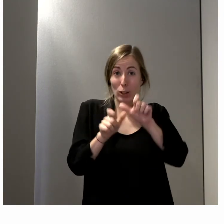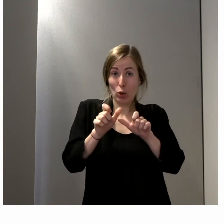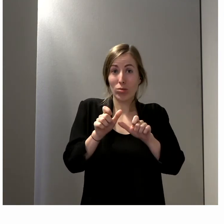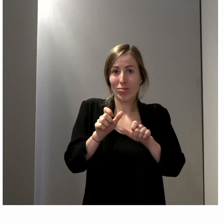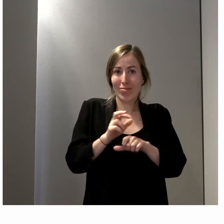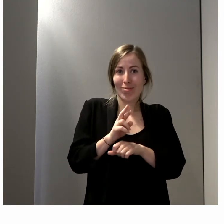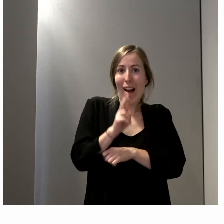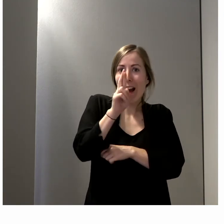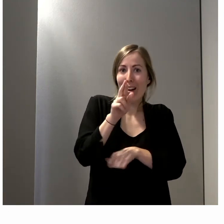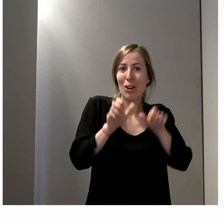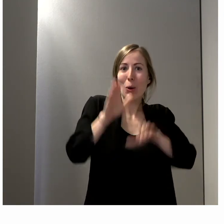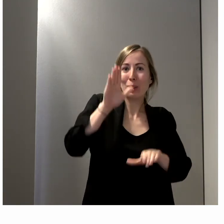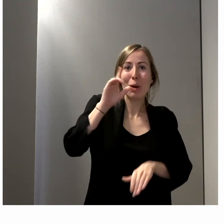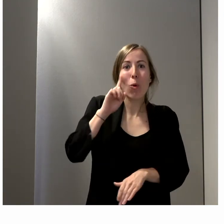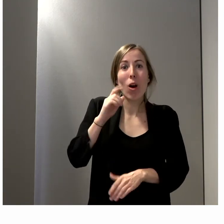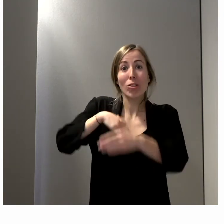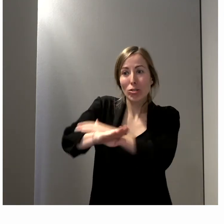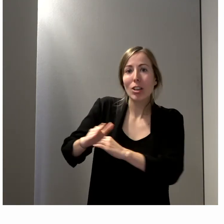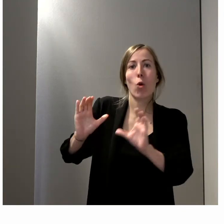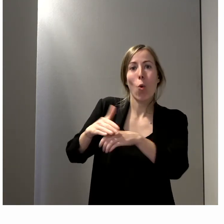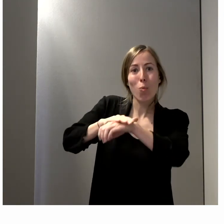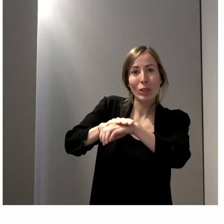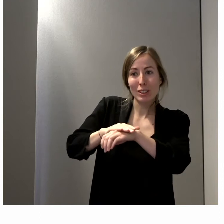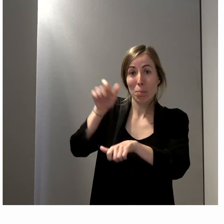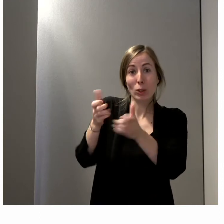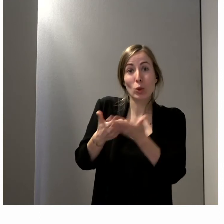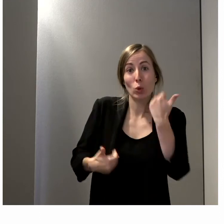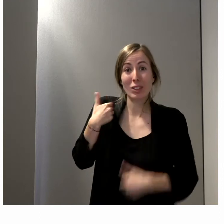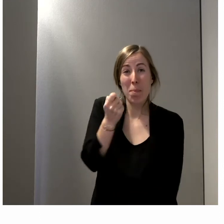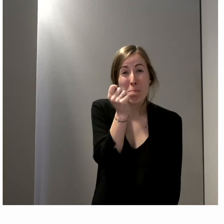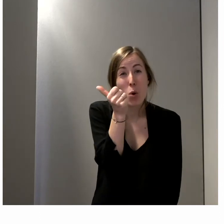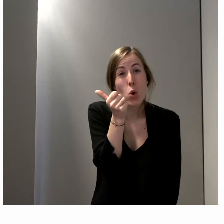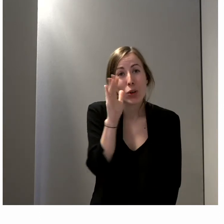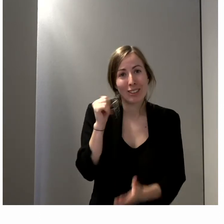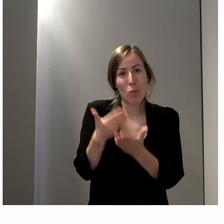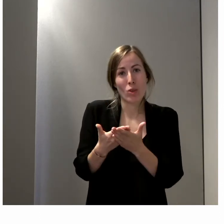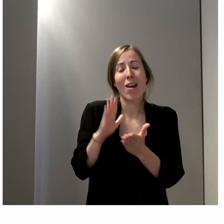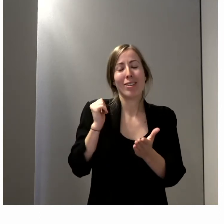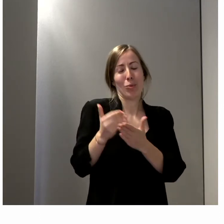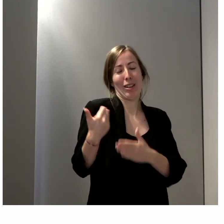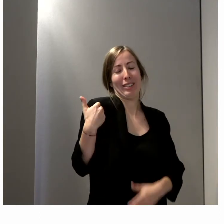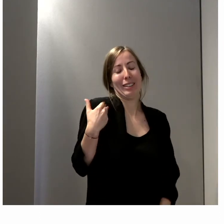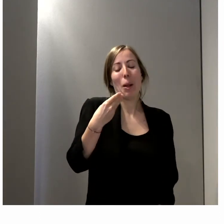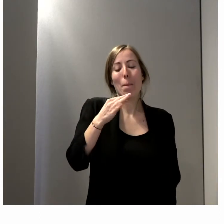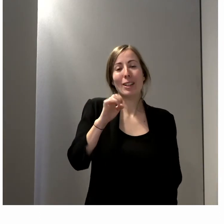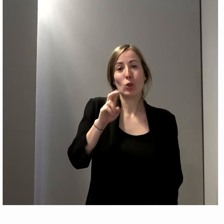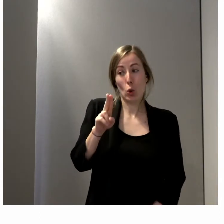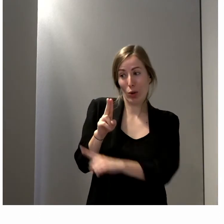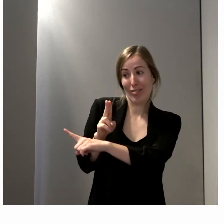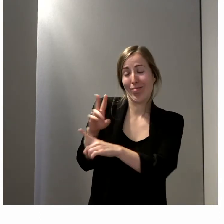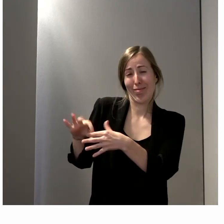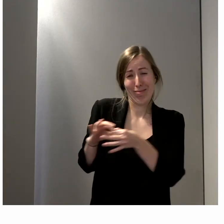politiques, il n'y a pas encore assez de personnes en situation de handicap. Donc moi, je rejoins l'appel de Mathieu. Il faut